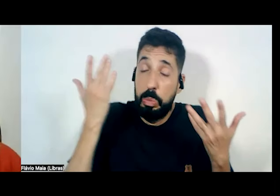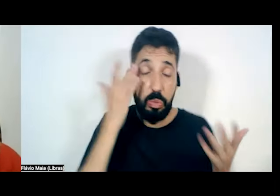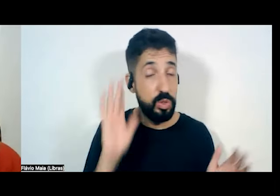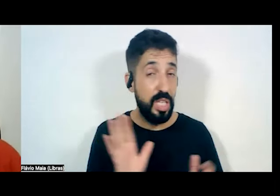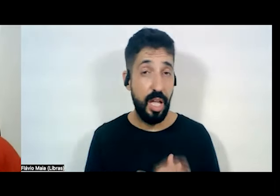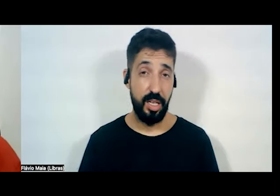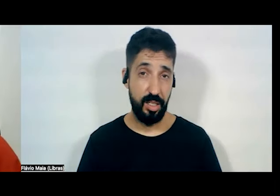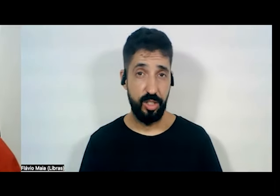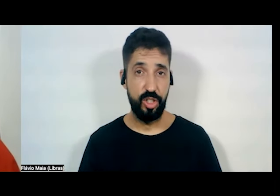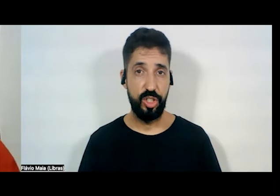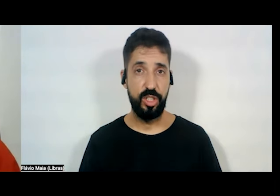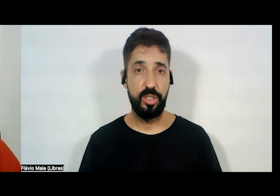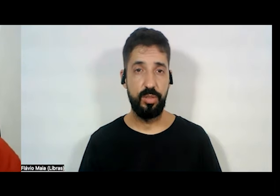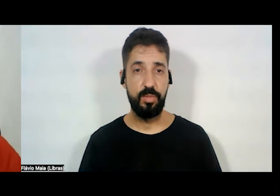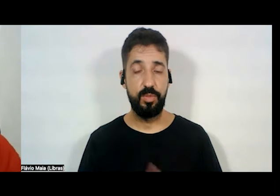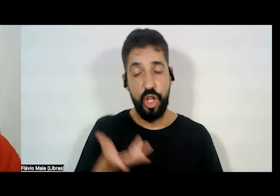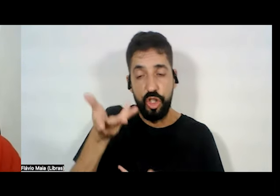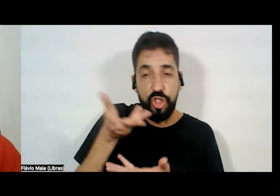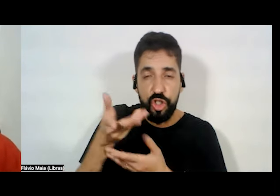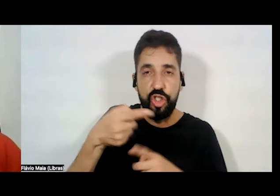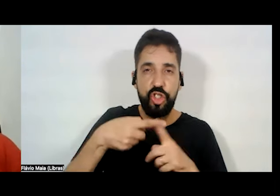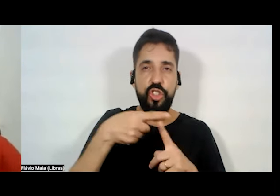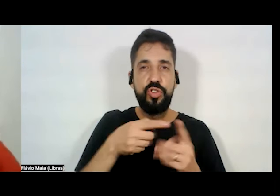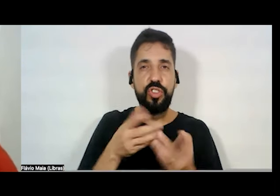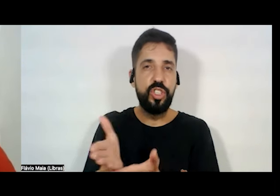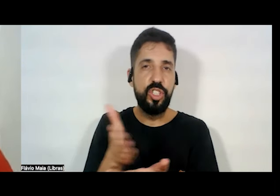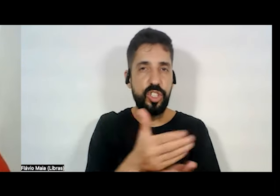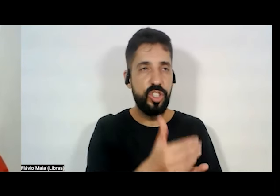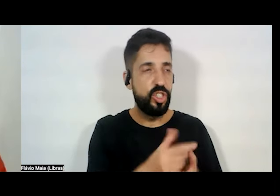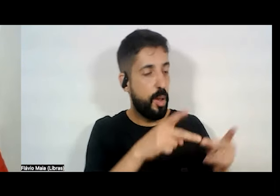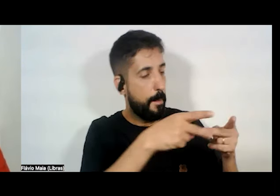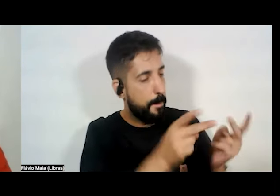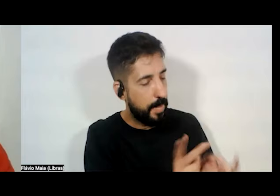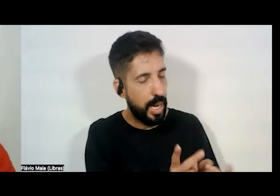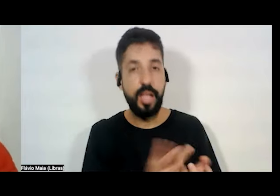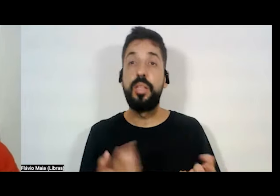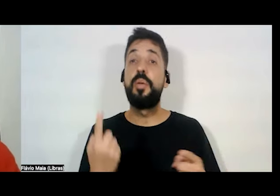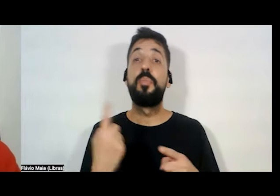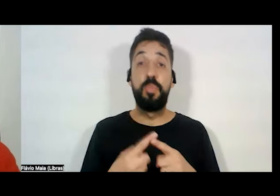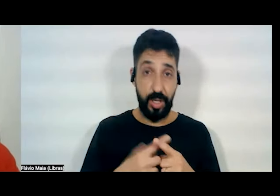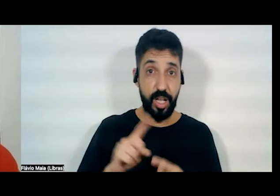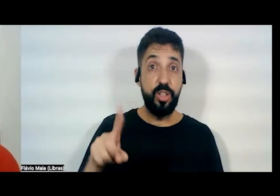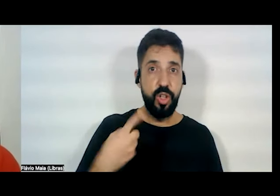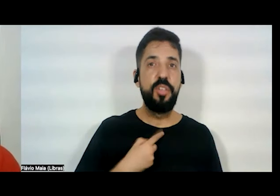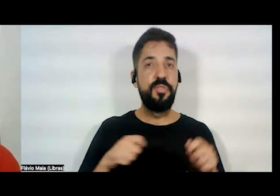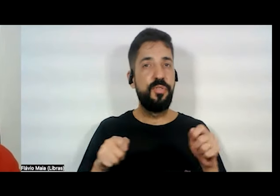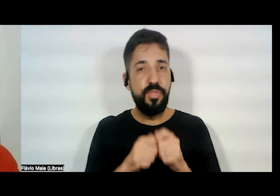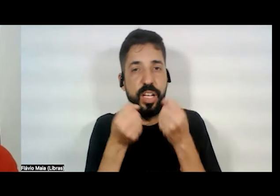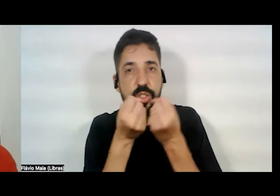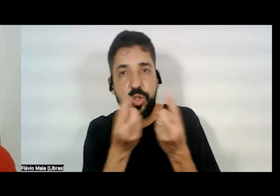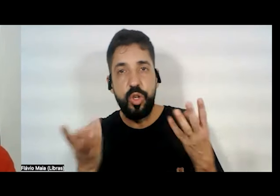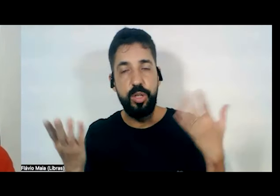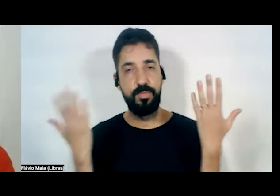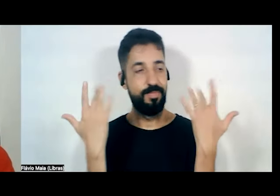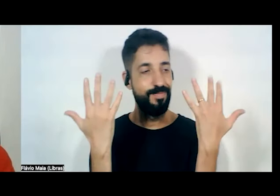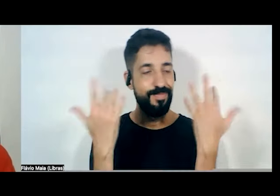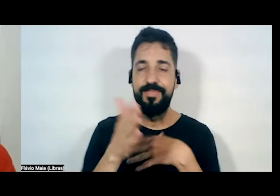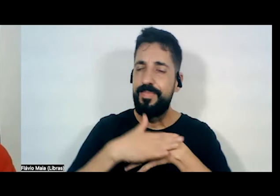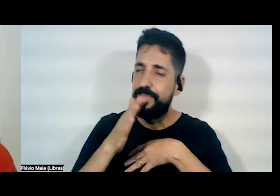dividir, cada uma leva um prato, cada uma leva... A gente também é a gente que faz coisas com as nossas mãos.